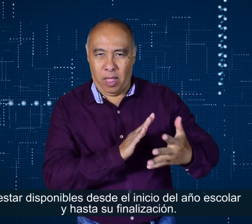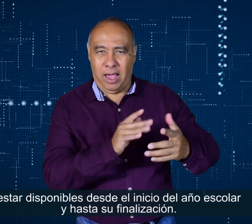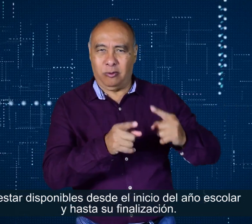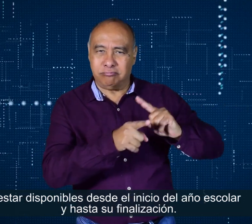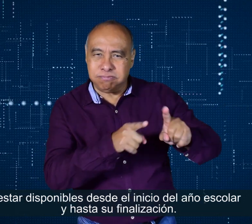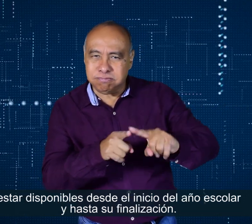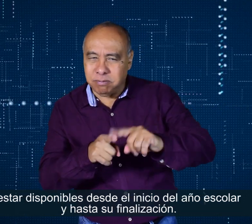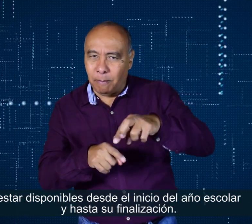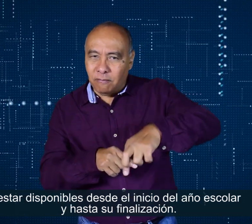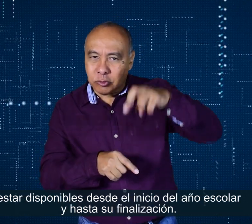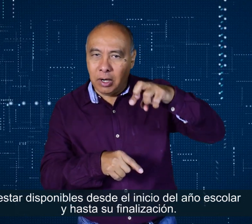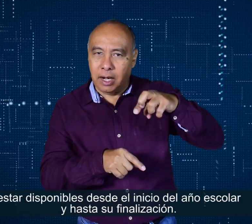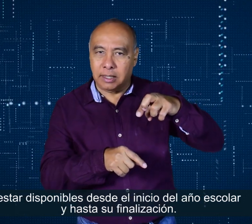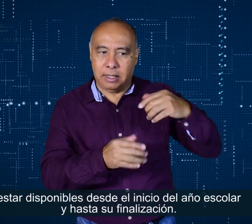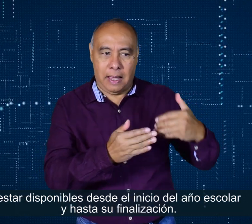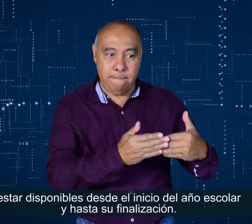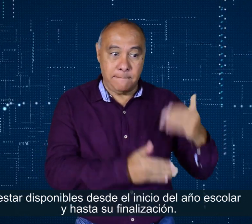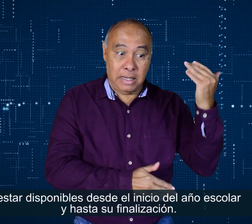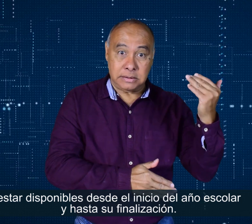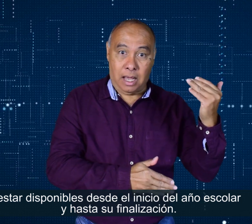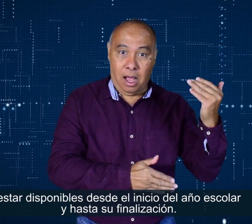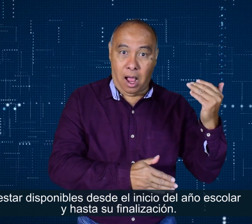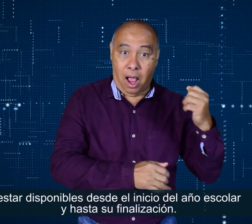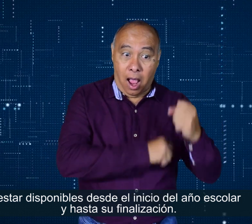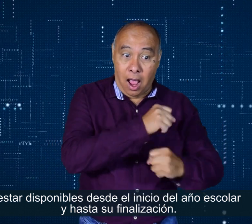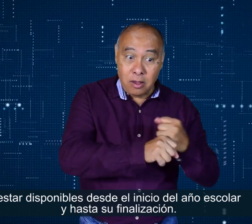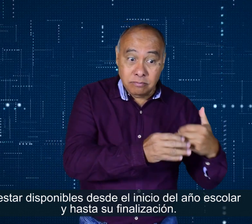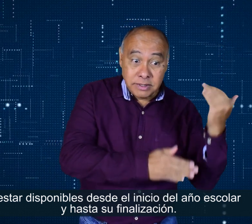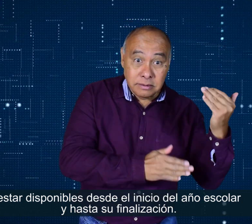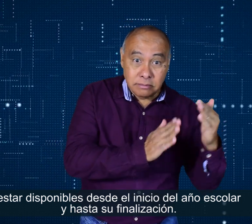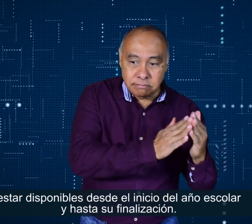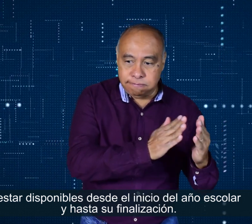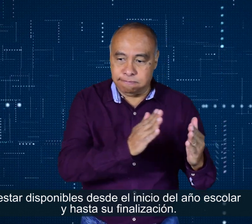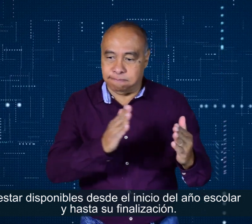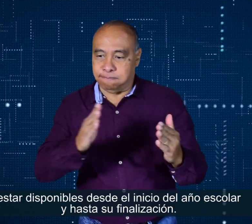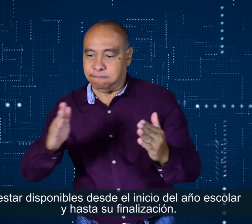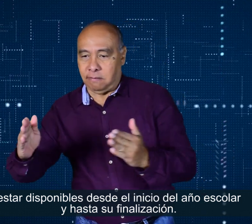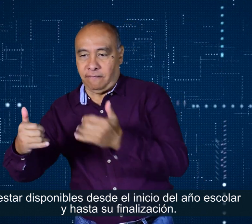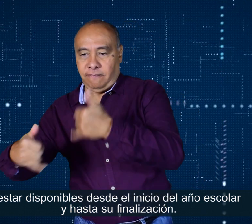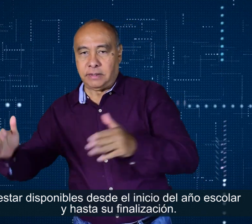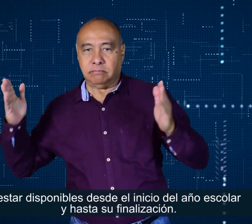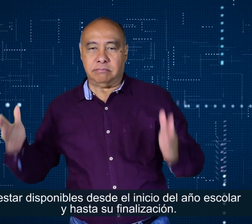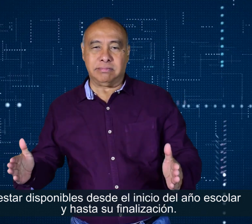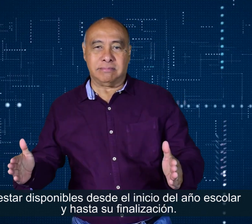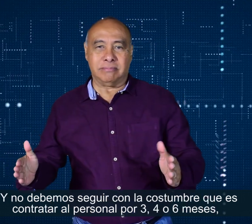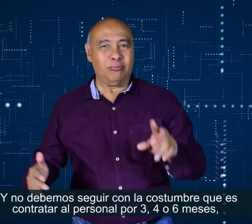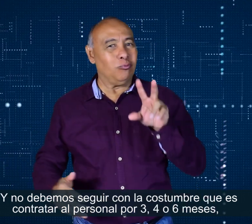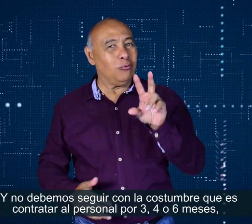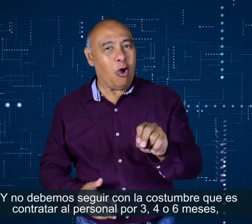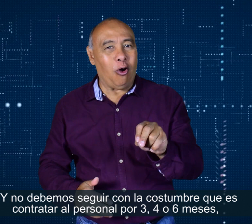disponibles desde el inicio del año escolar y hasta su finalización. Y no debemos seguir con la costumbre que es